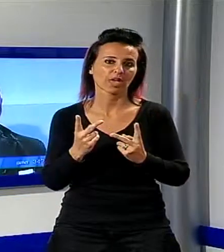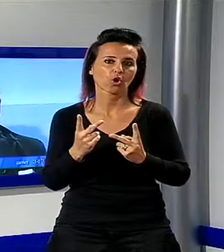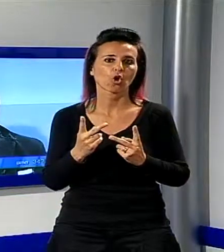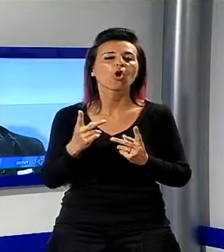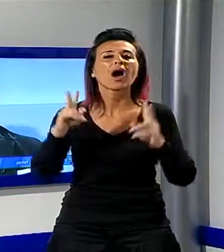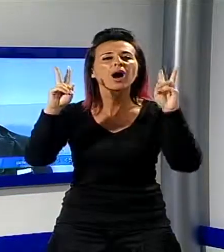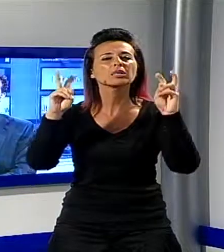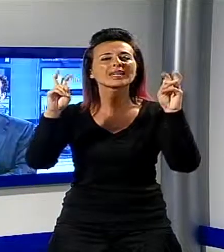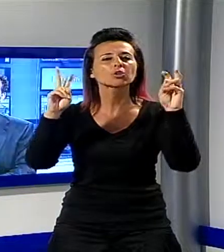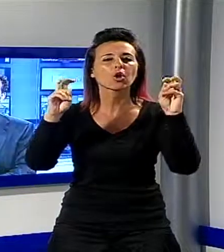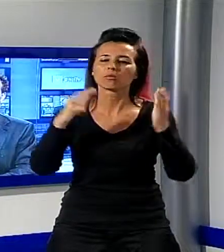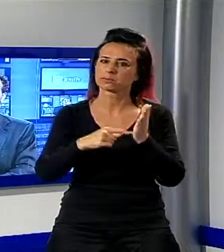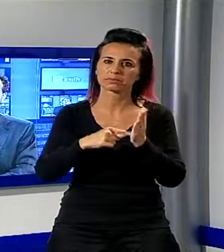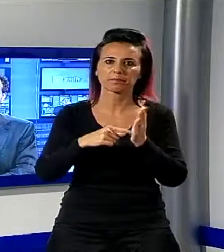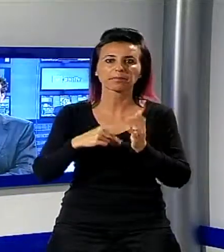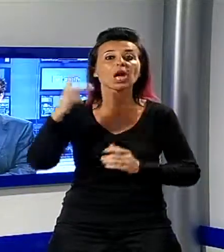Mirfestival.